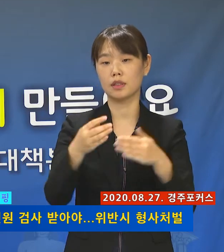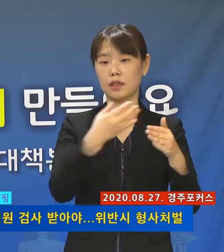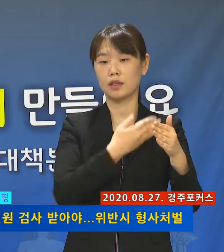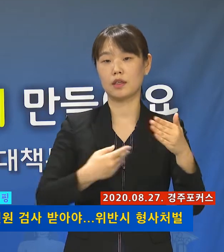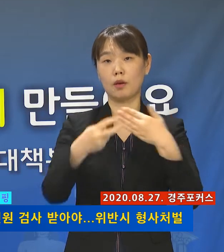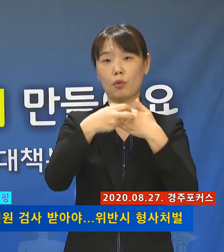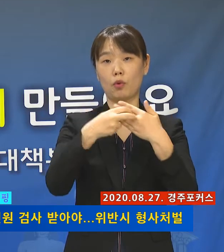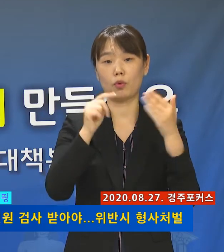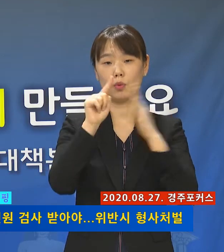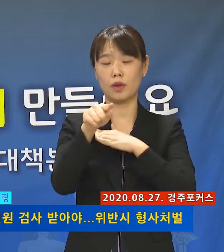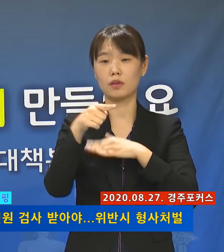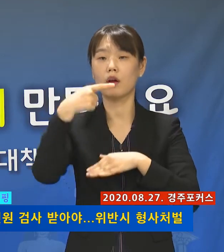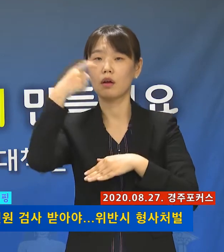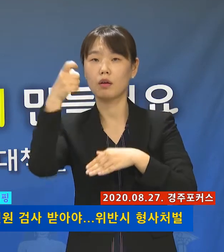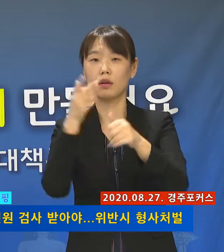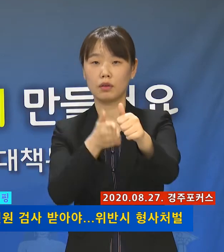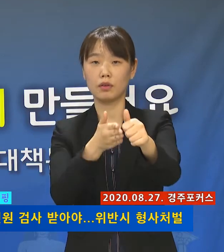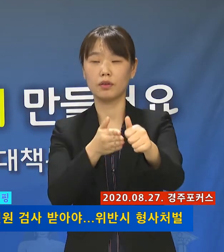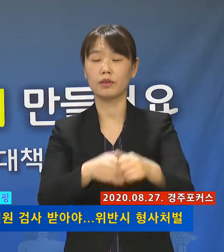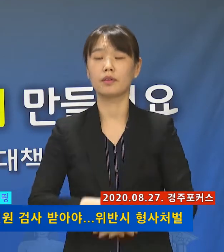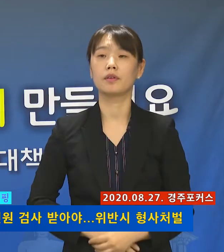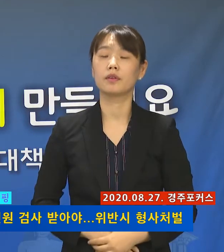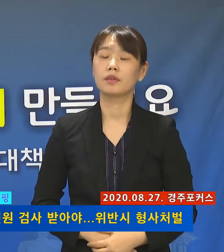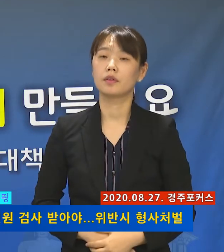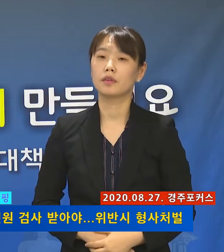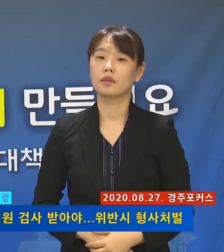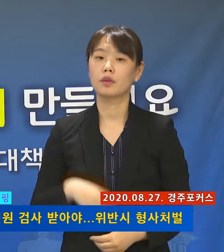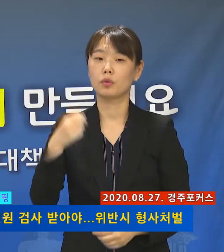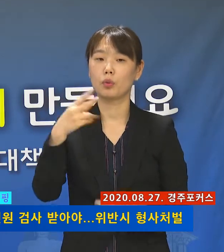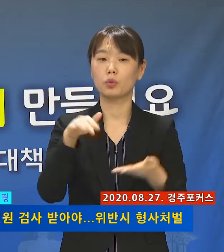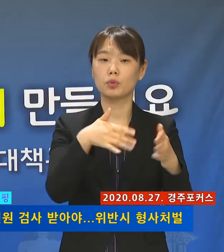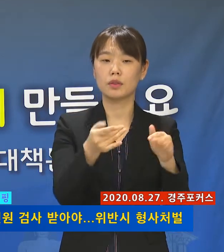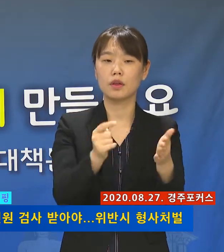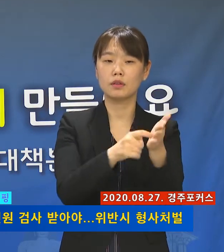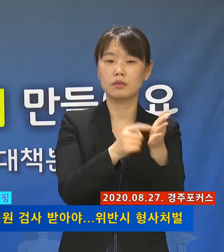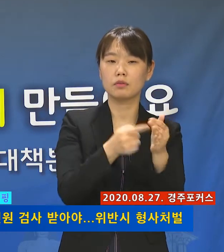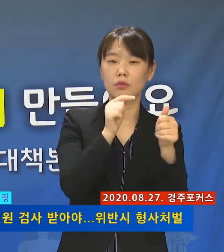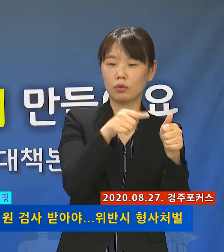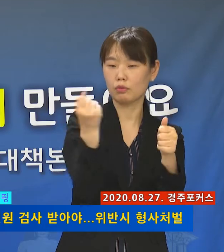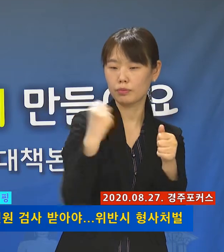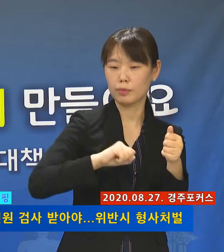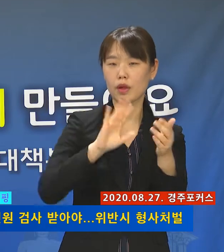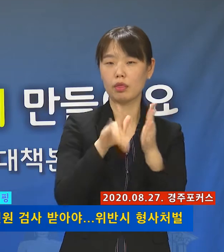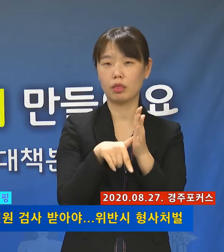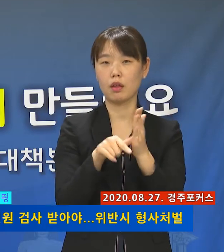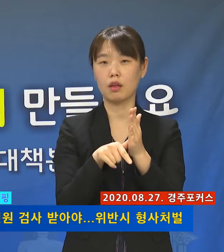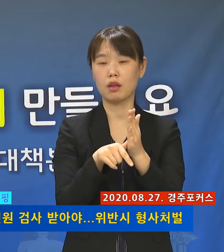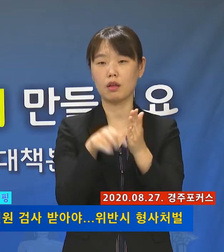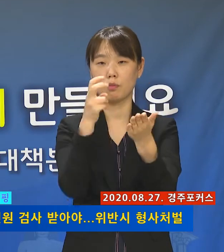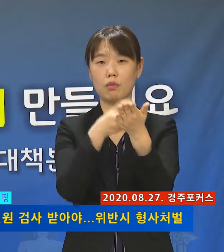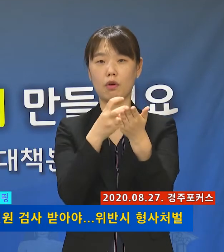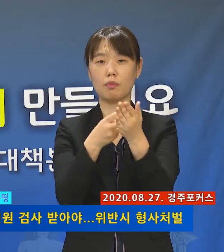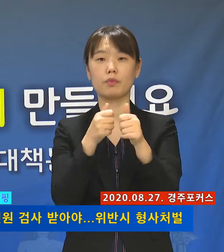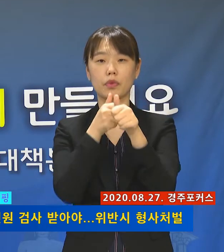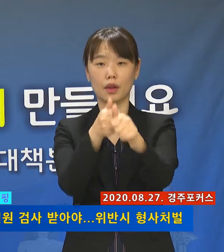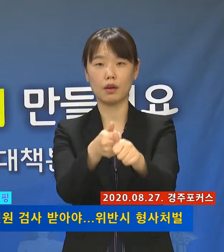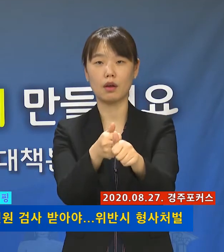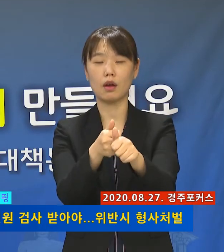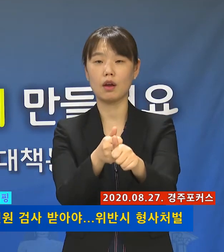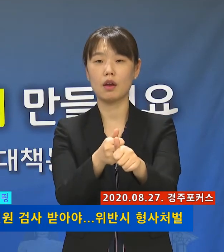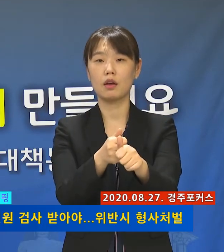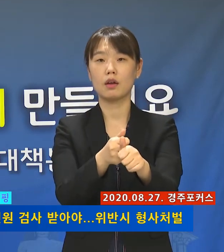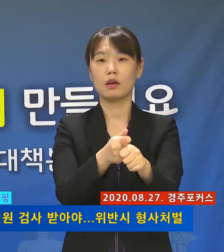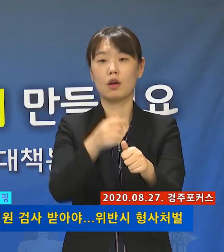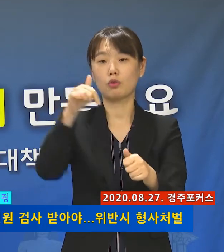받아주시기를 당부드립니다. 도지사 긴급행정위반 시에는 형사처벌과 구상권이